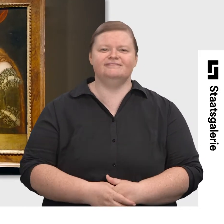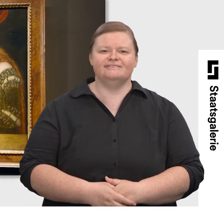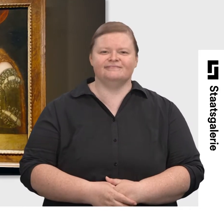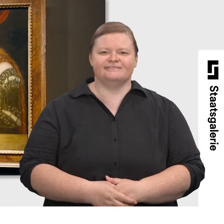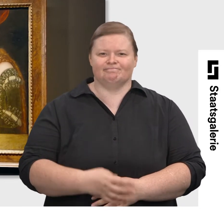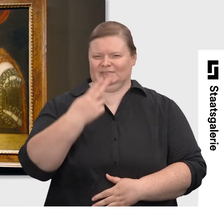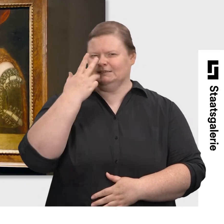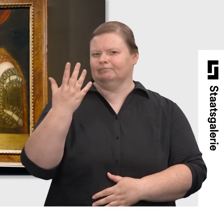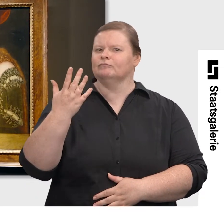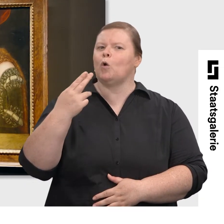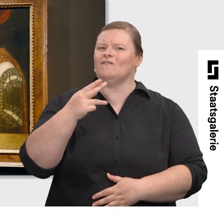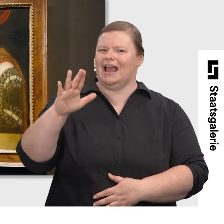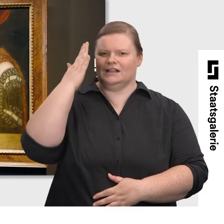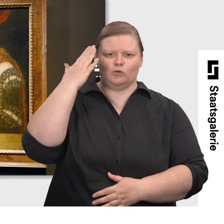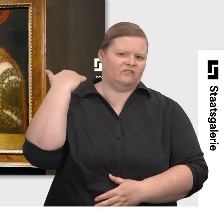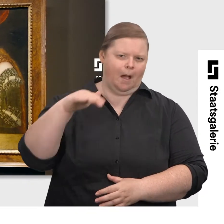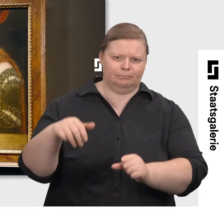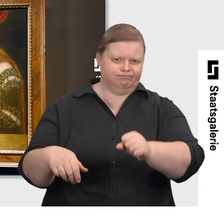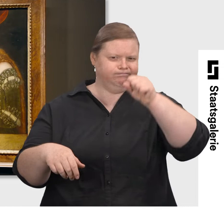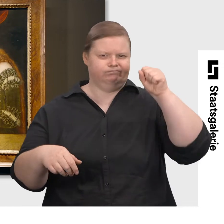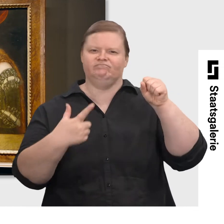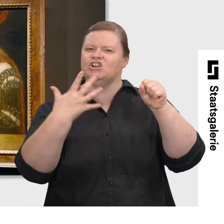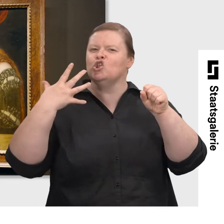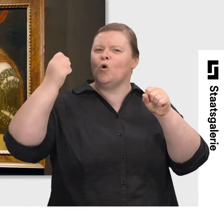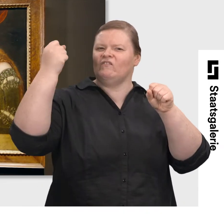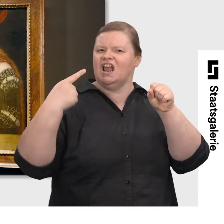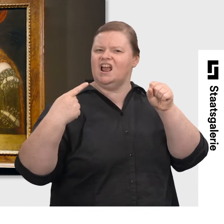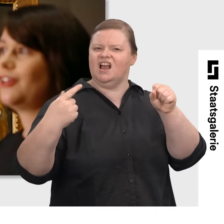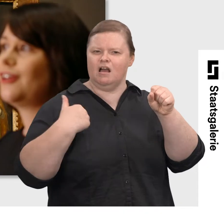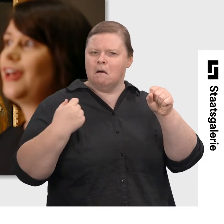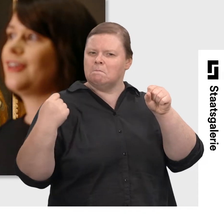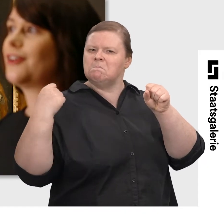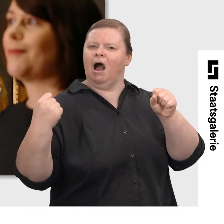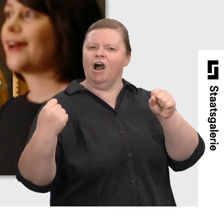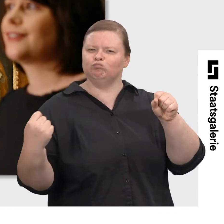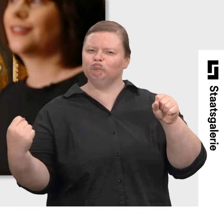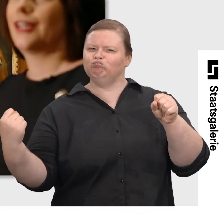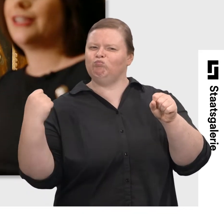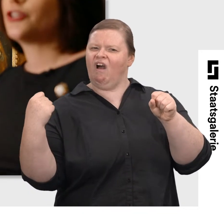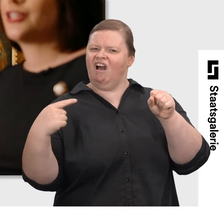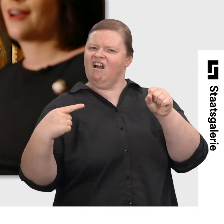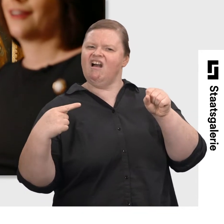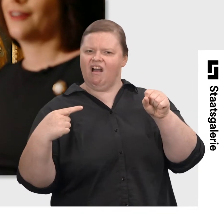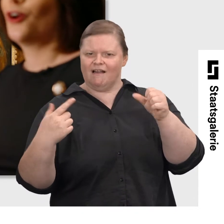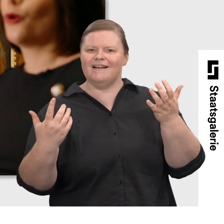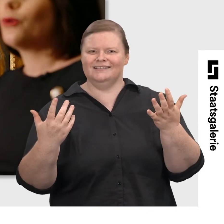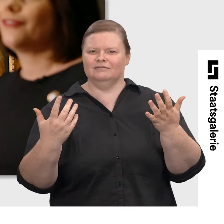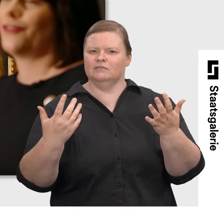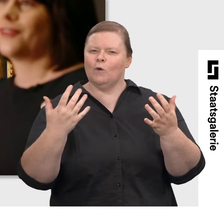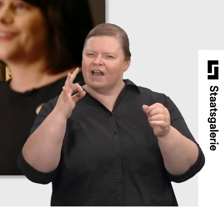Sie nutzt hier das Haupt des Holofernes als bloße Trophäe, als Trophäe ihrer Macht, ihrer Stärke. Und wenn man sich